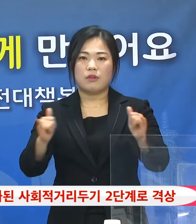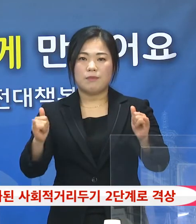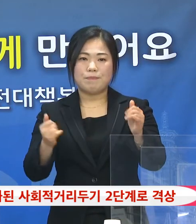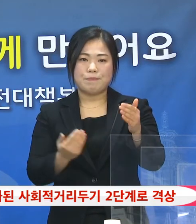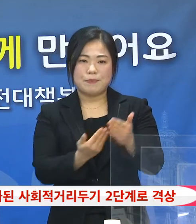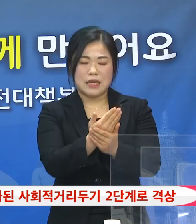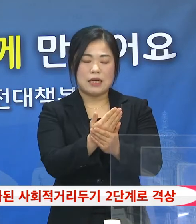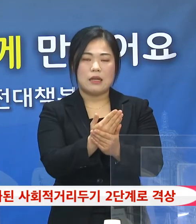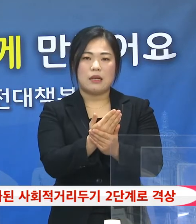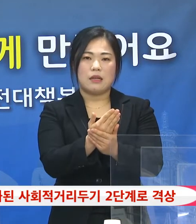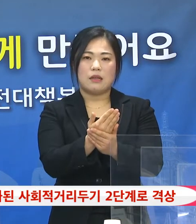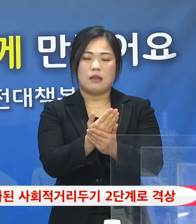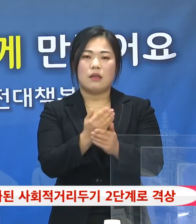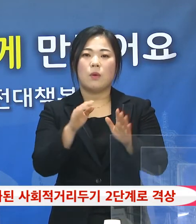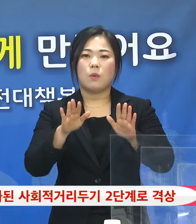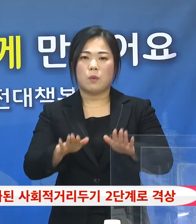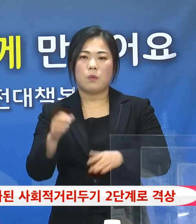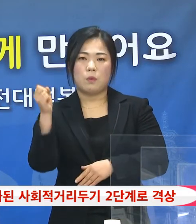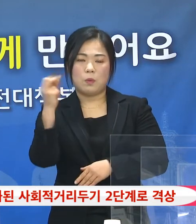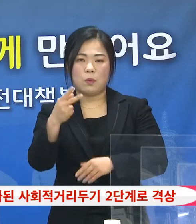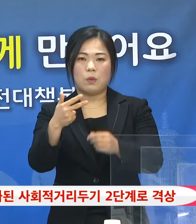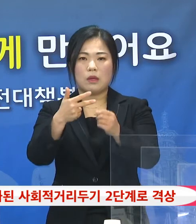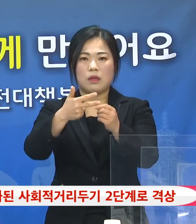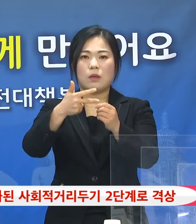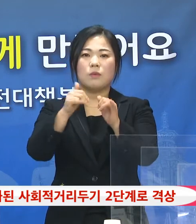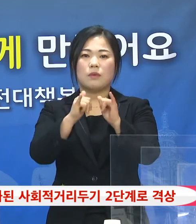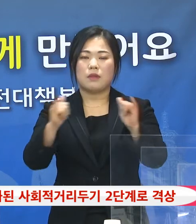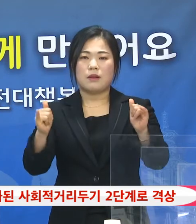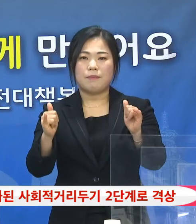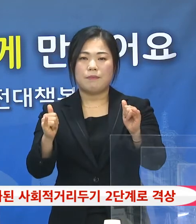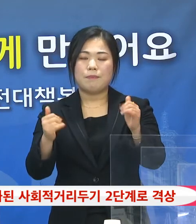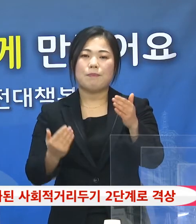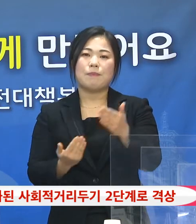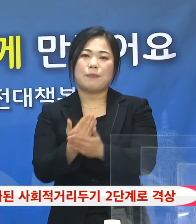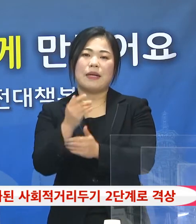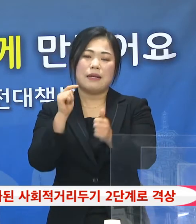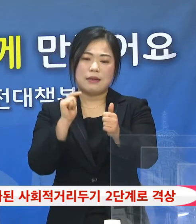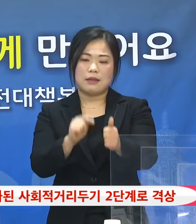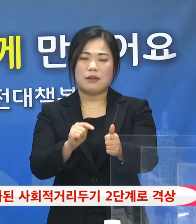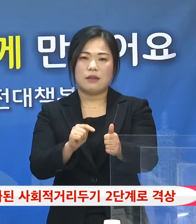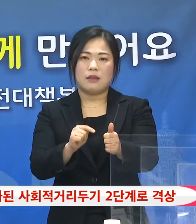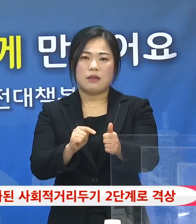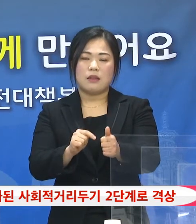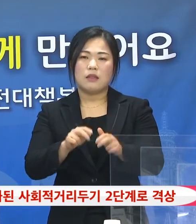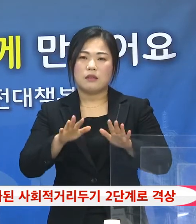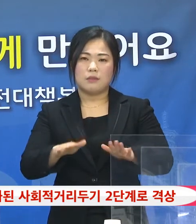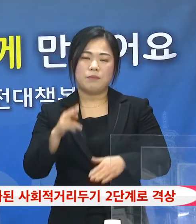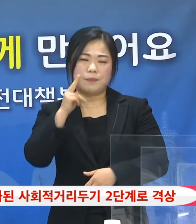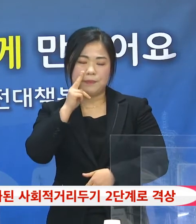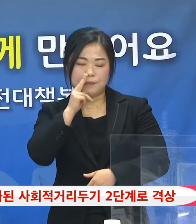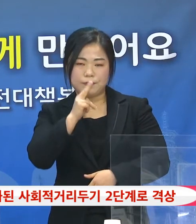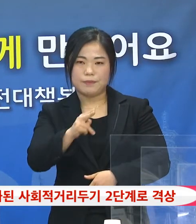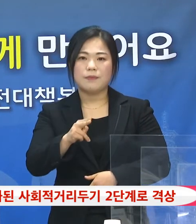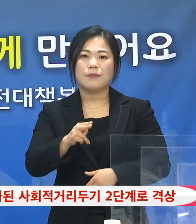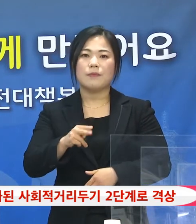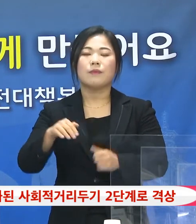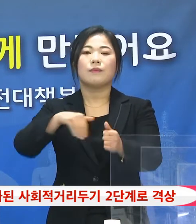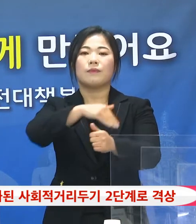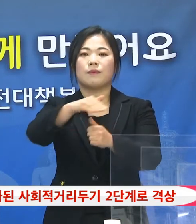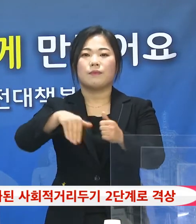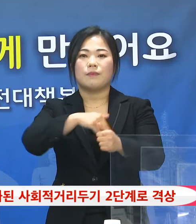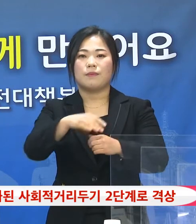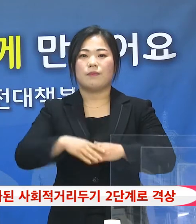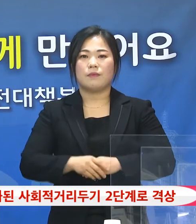오늘도 7명의 확진자가 발생했습니다. 매우 위중한 상황입니다. 이에 따라